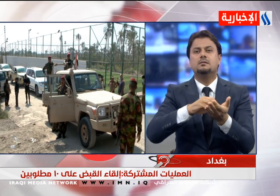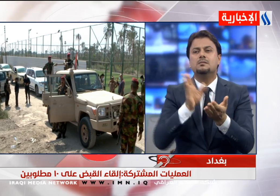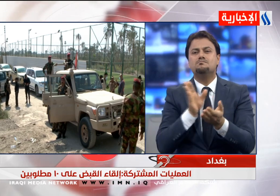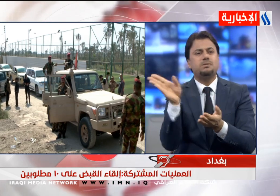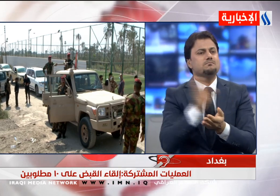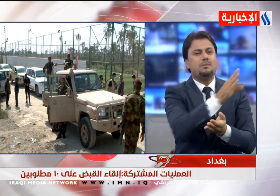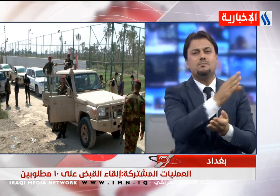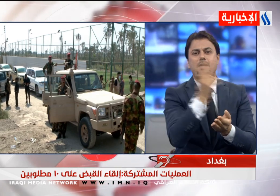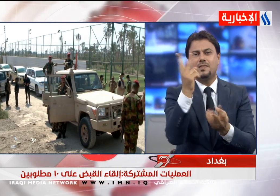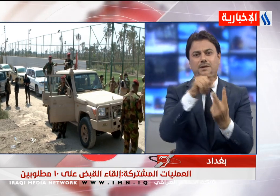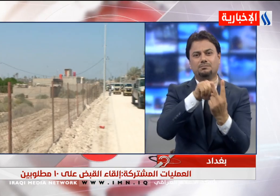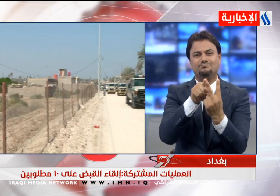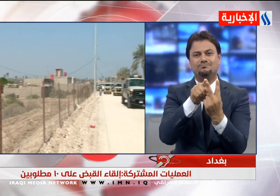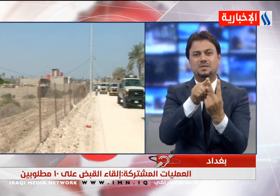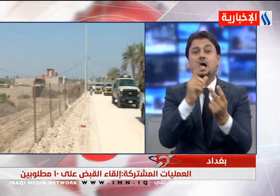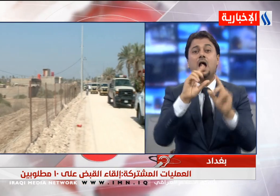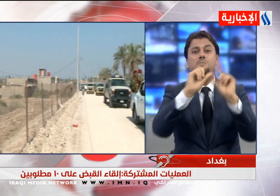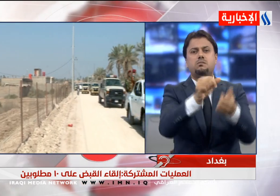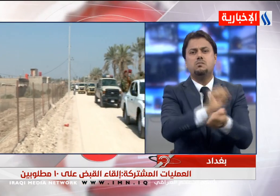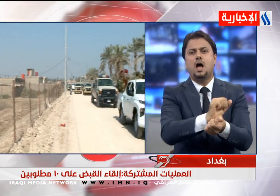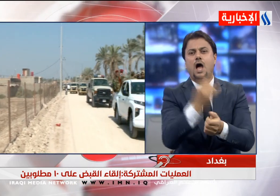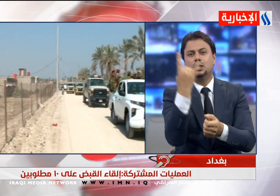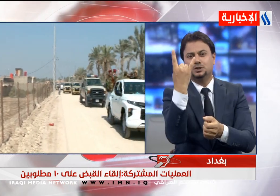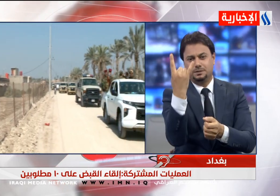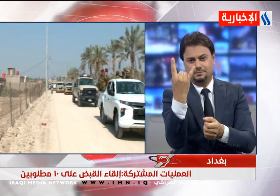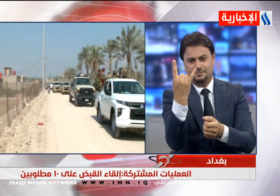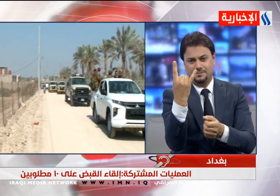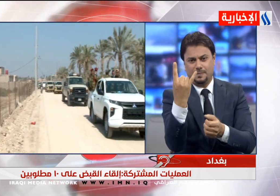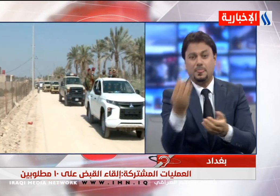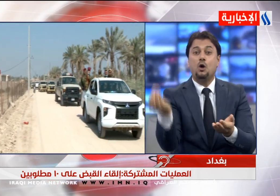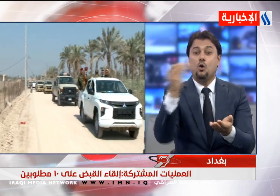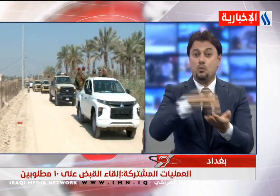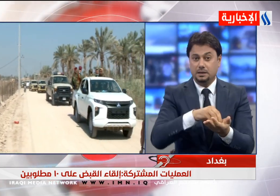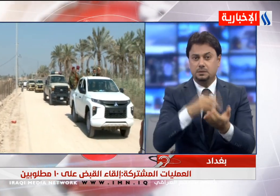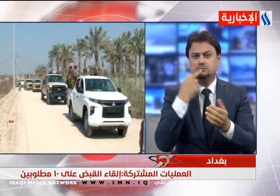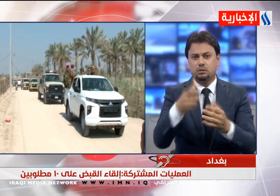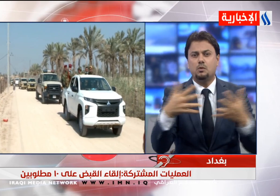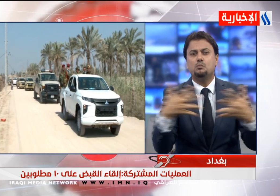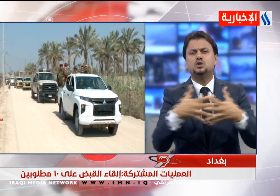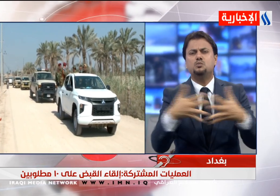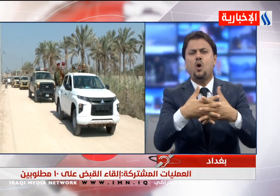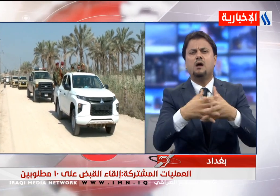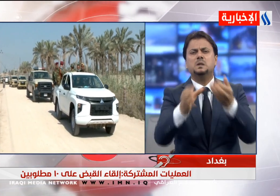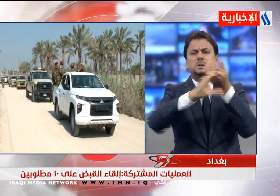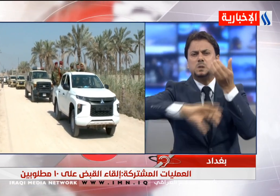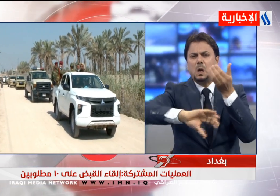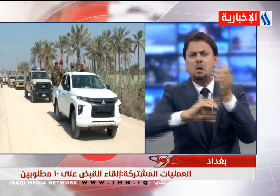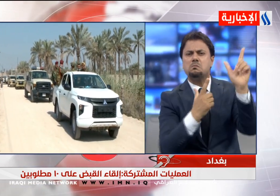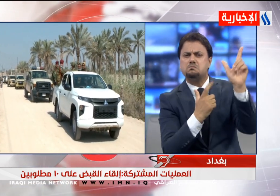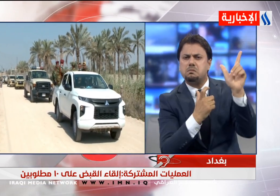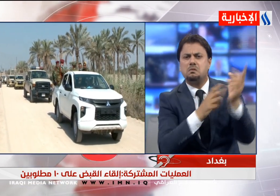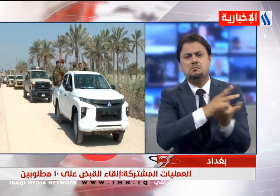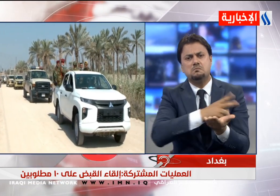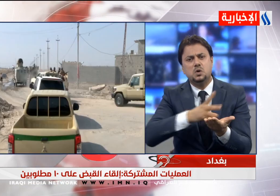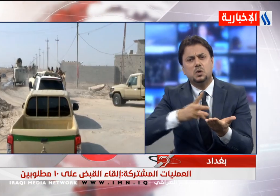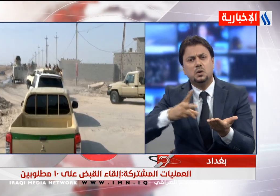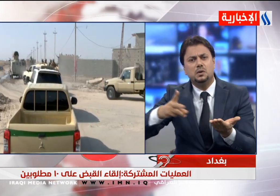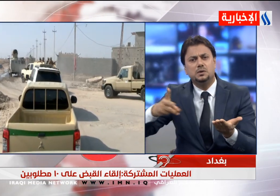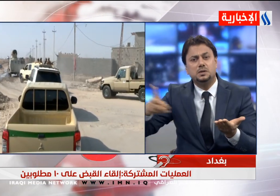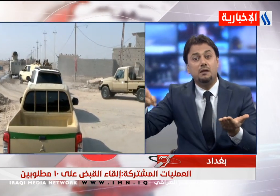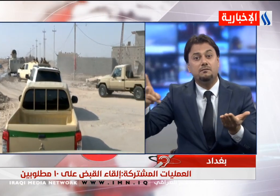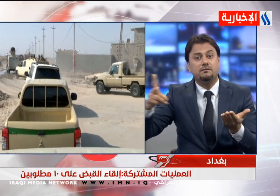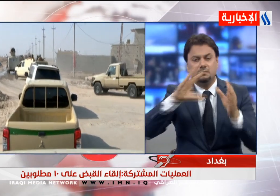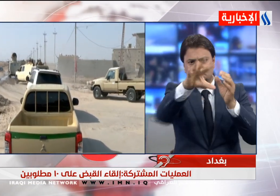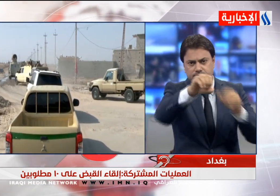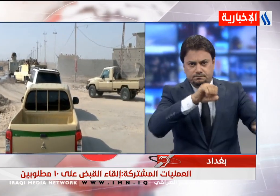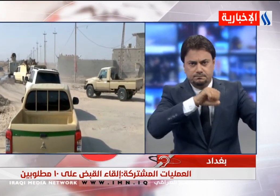أسفرت عن القاء القبض على عشرة من المطلوبين والعثور على مجموعة من الأسلحة والأعتدة وأكدت أن